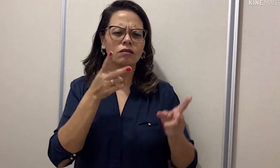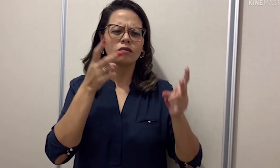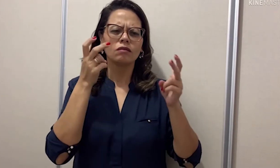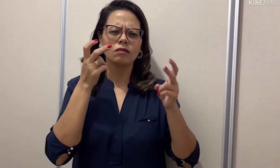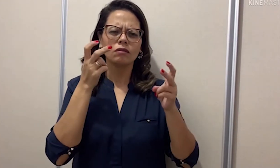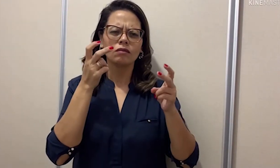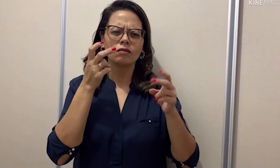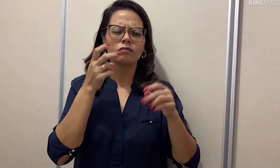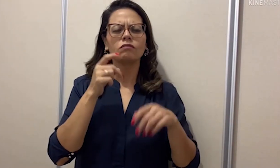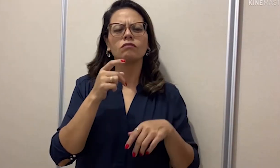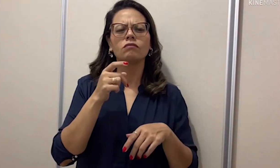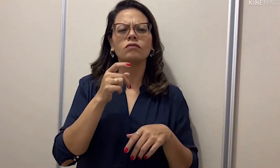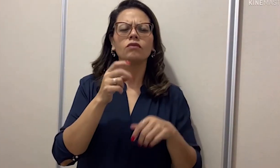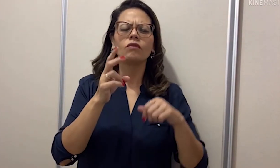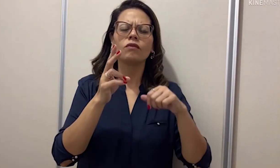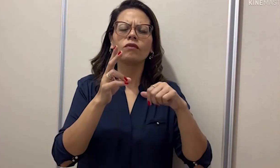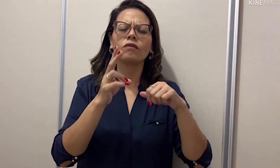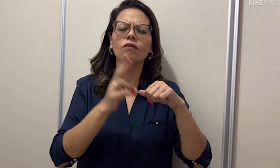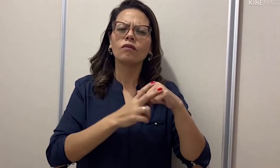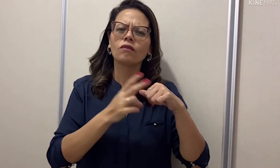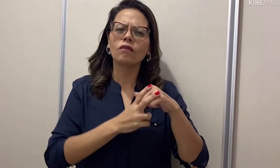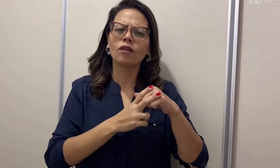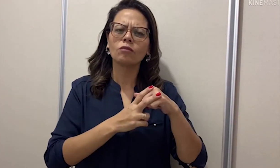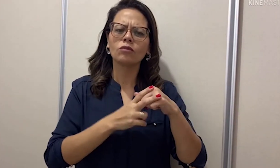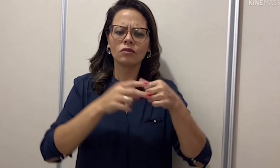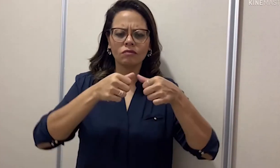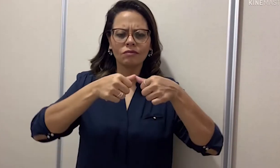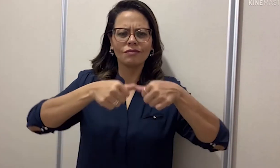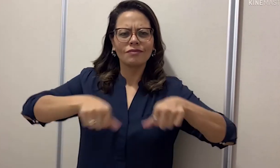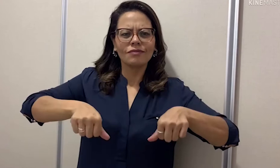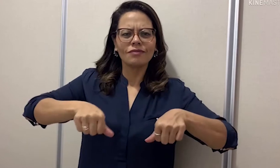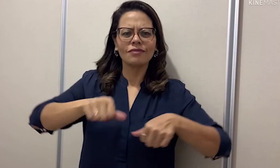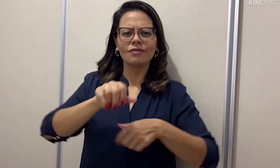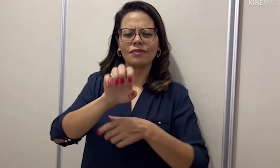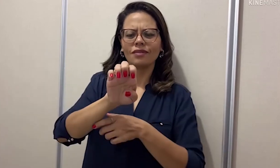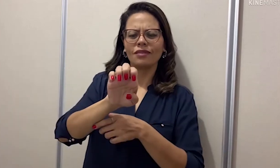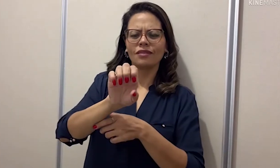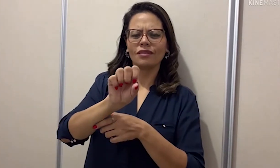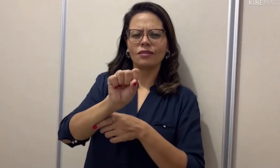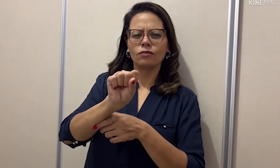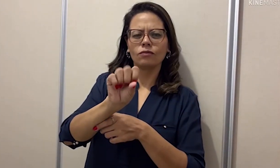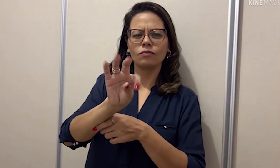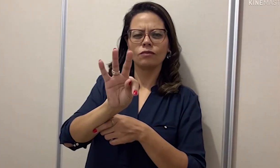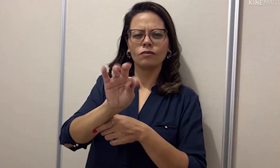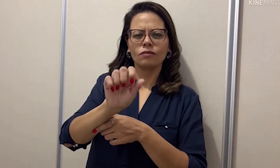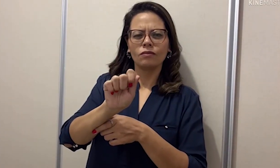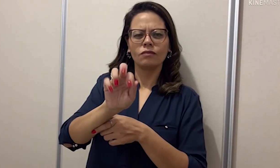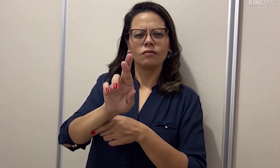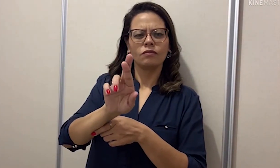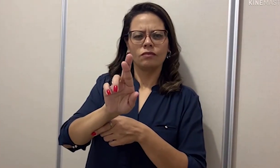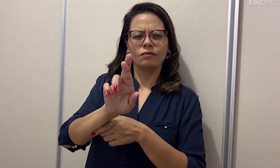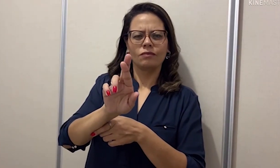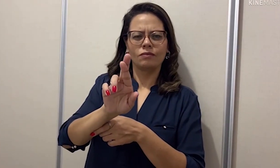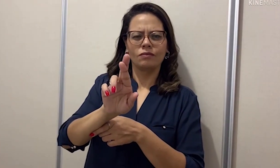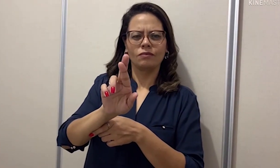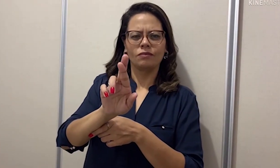Perceba uma coisa, o verbo estar